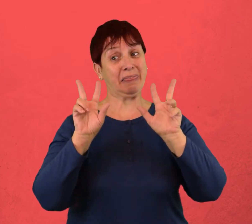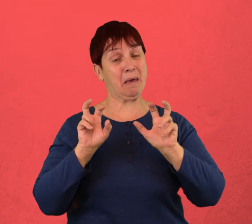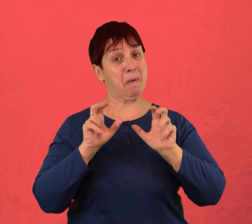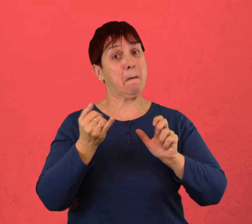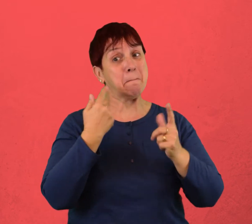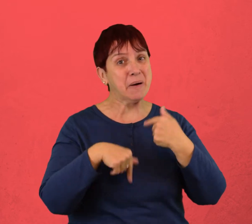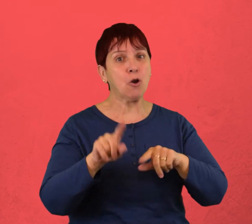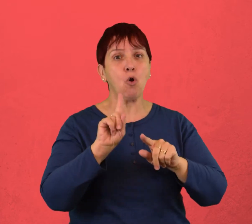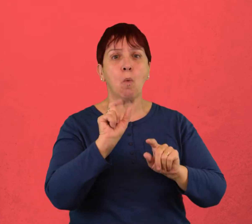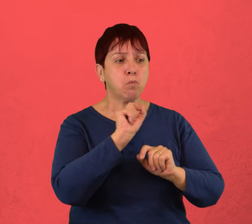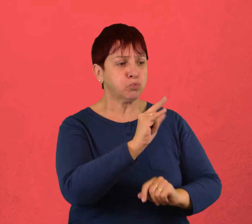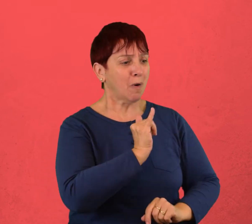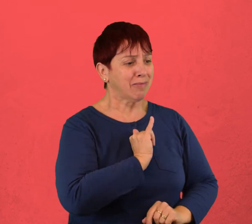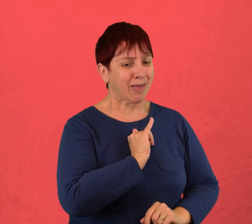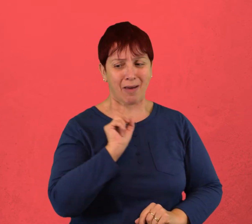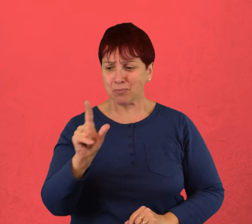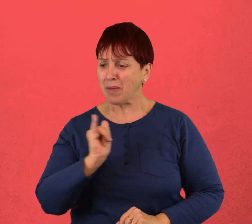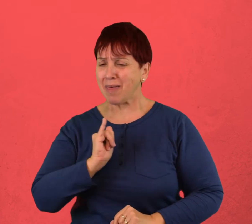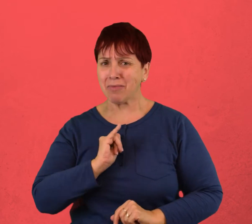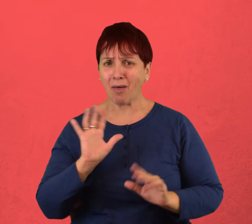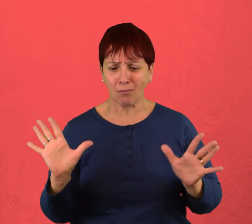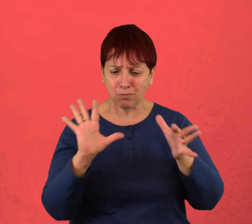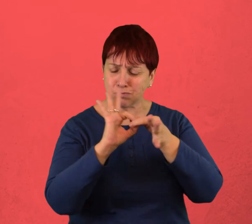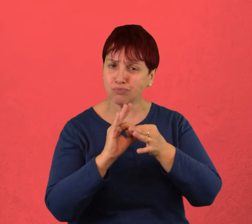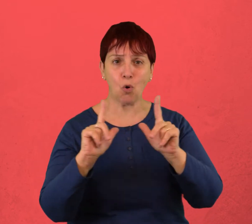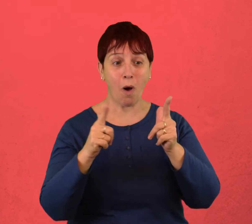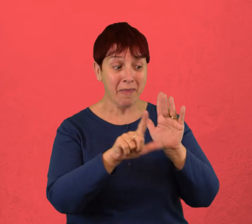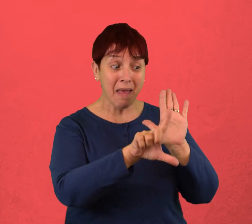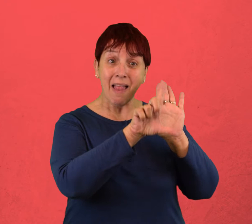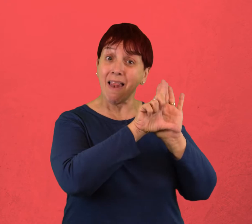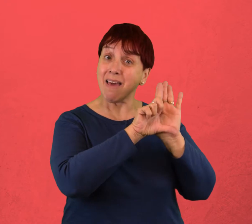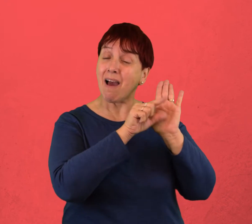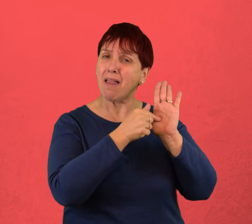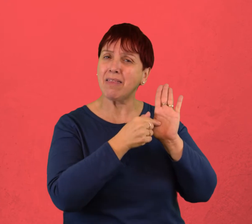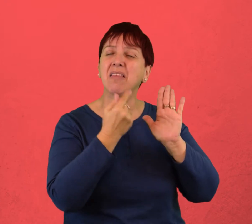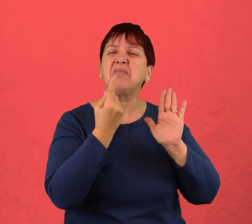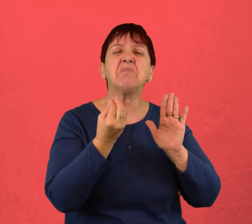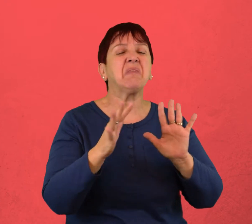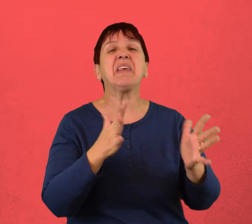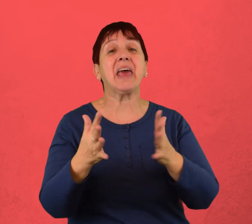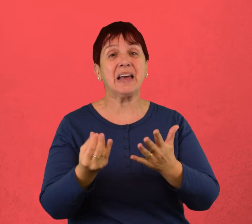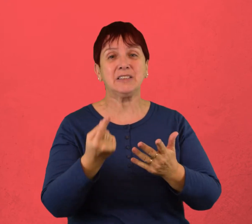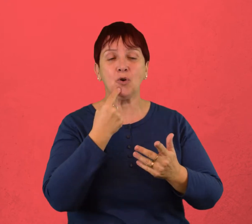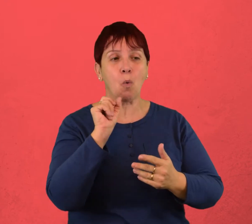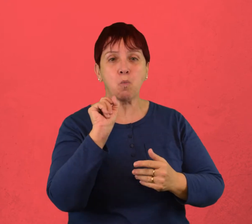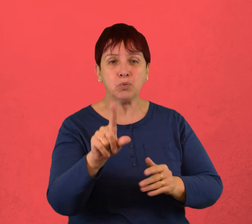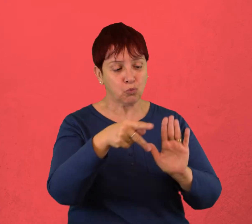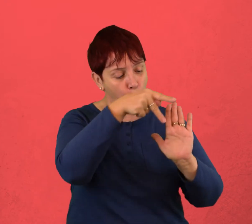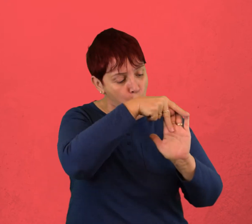implica que haya identidad entre ambos conceptos. La legalidad hace referencia a un cuerpo de normas